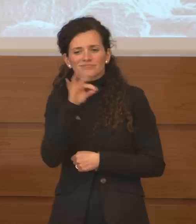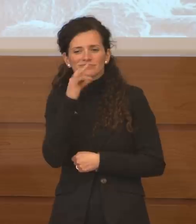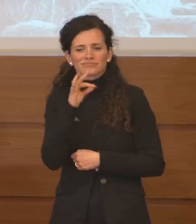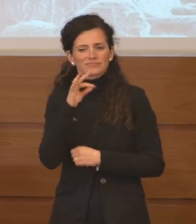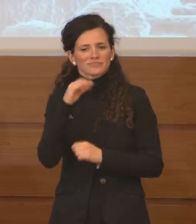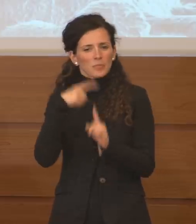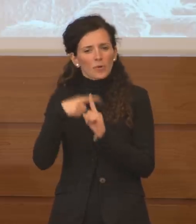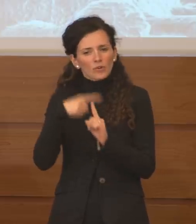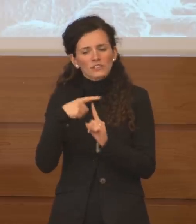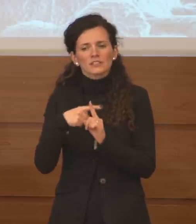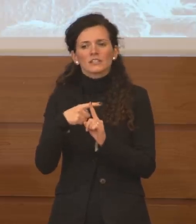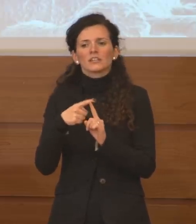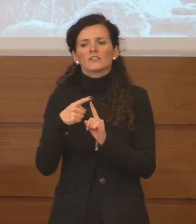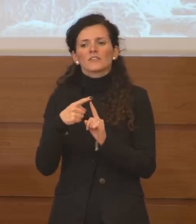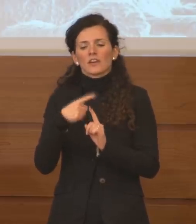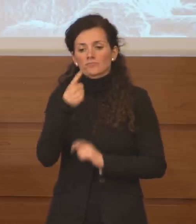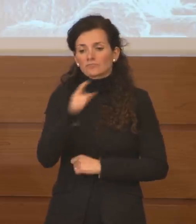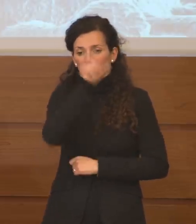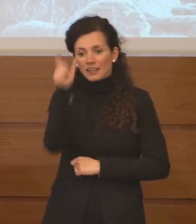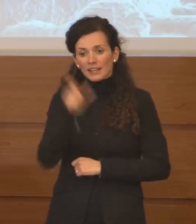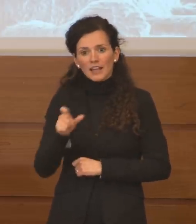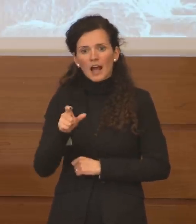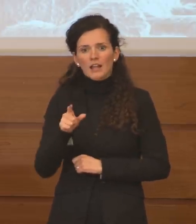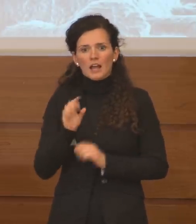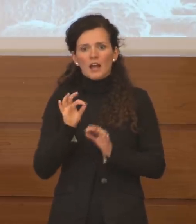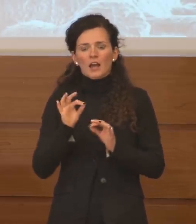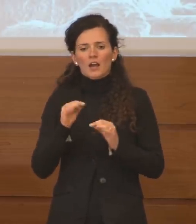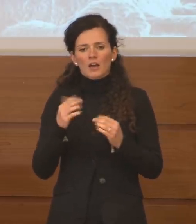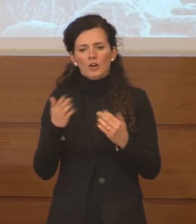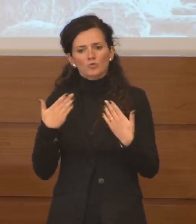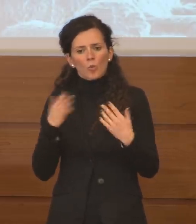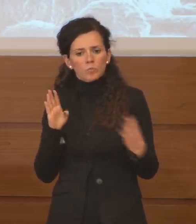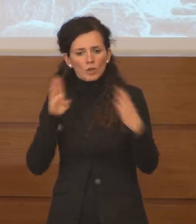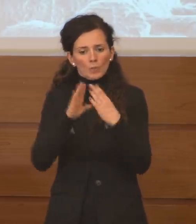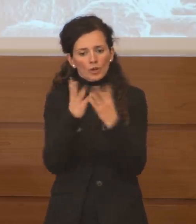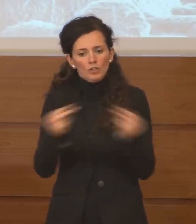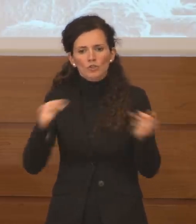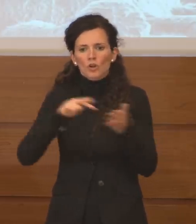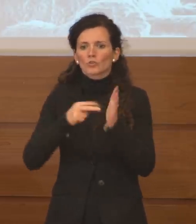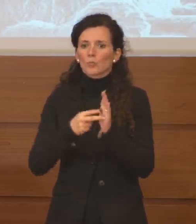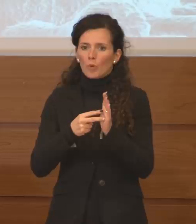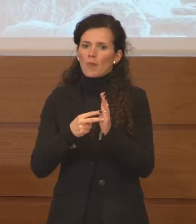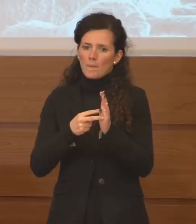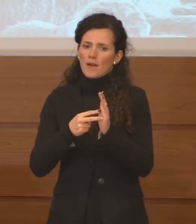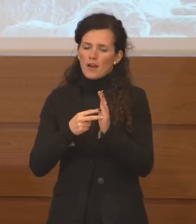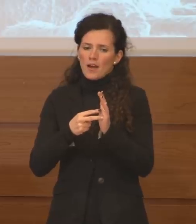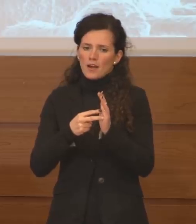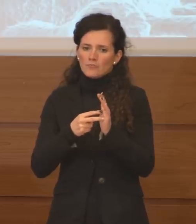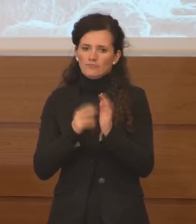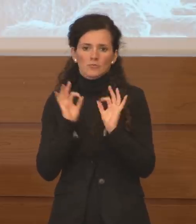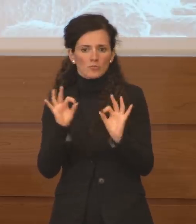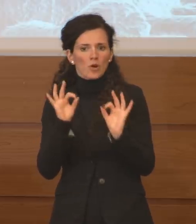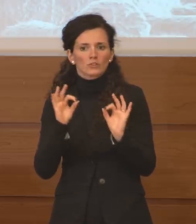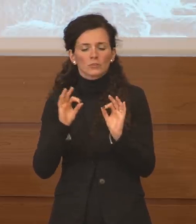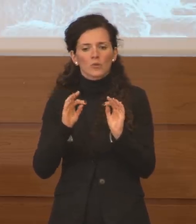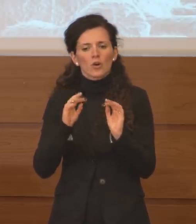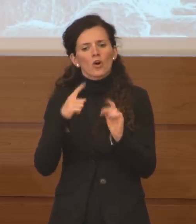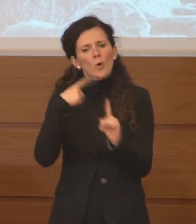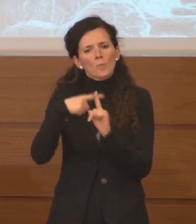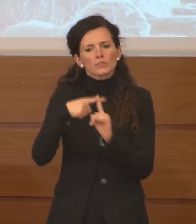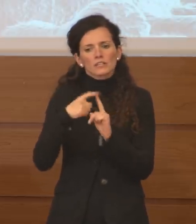le misure adottate in Italia veloci e risolute. Come voi sapete noi